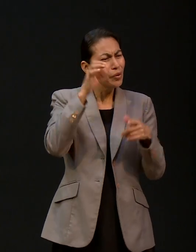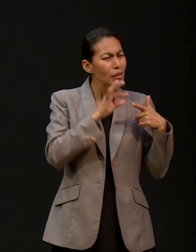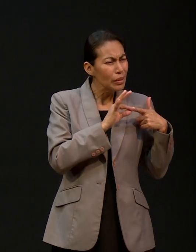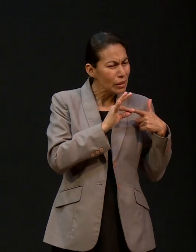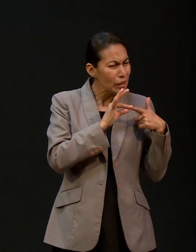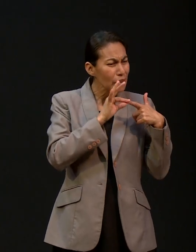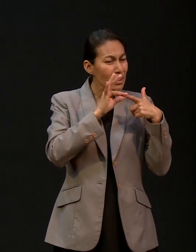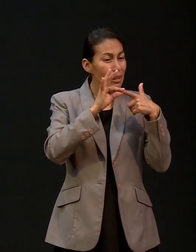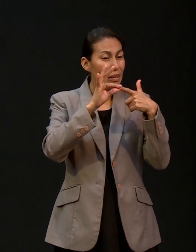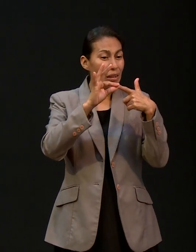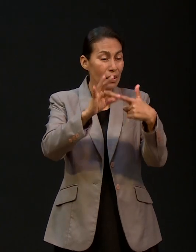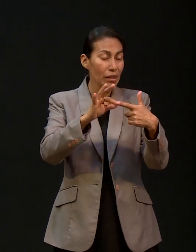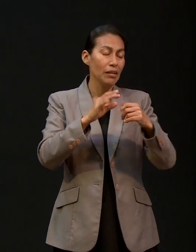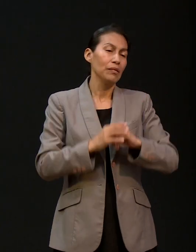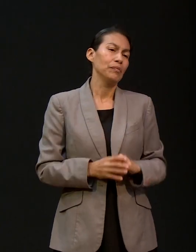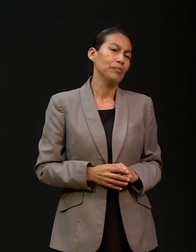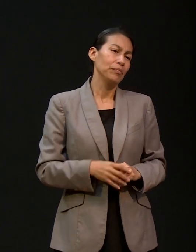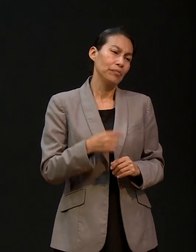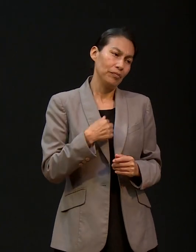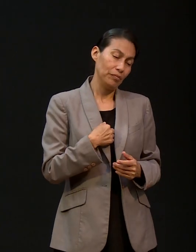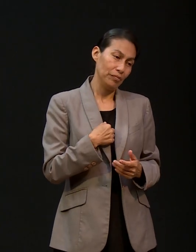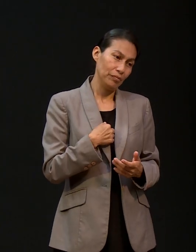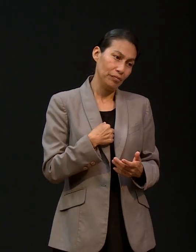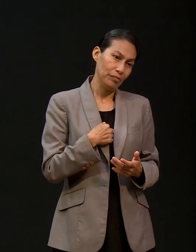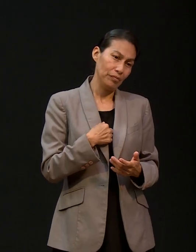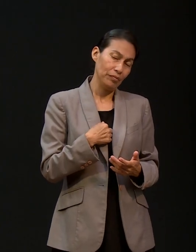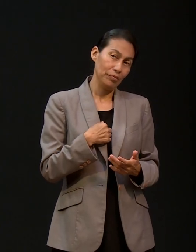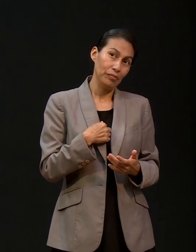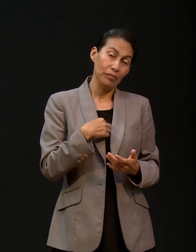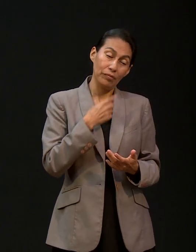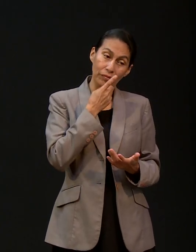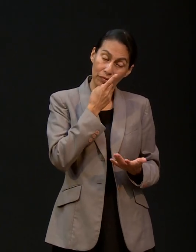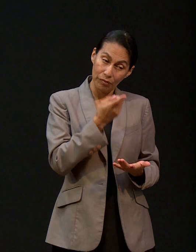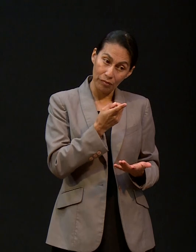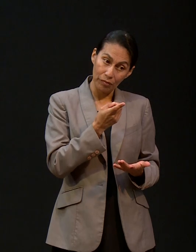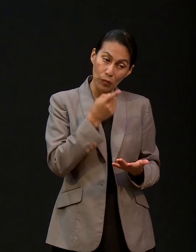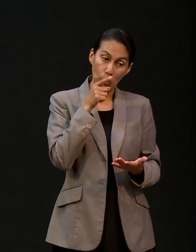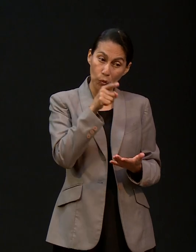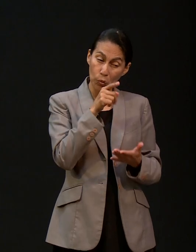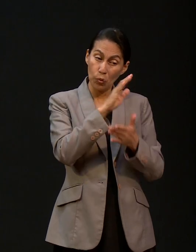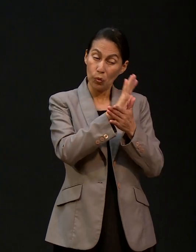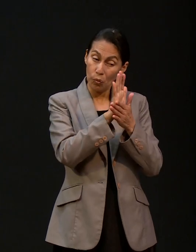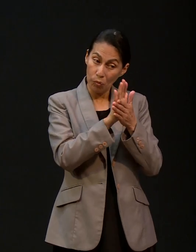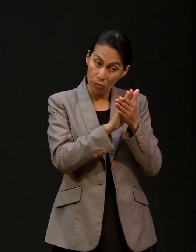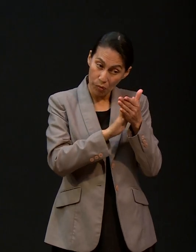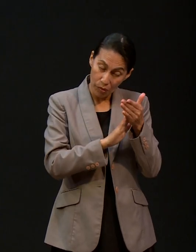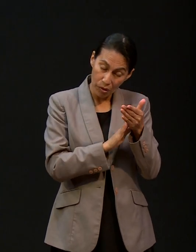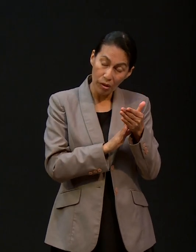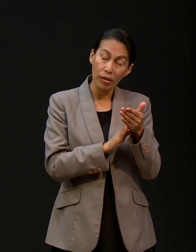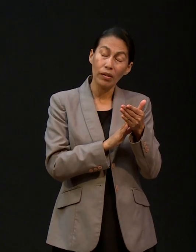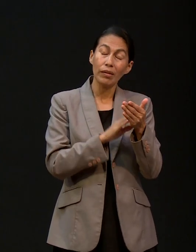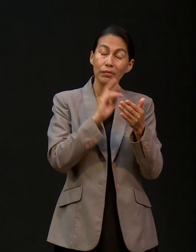todo, puedo adjudicarle esto a la humildad de reconocer que